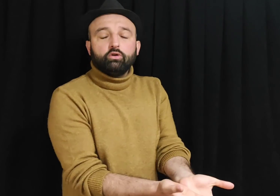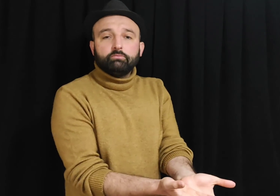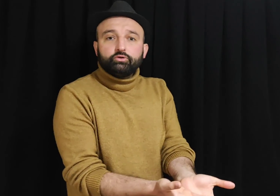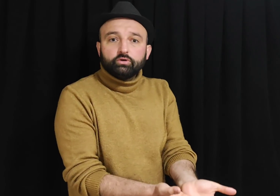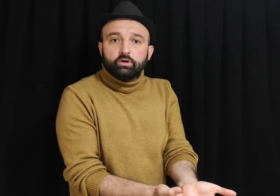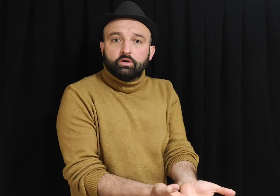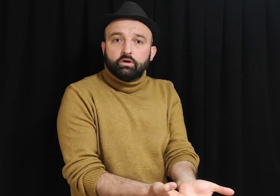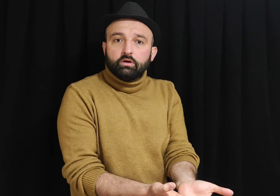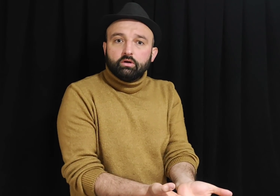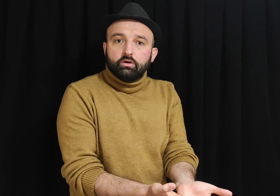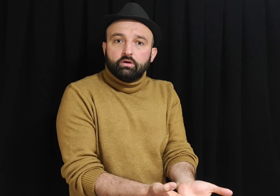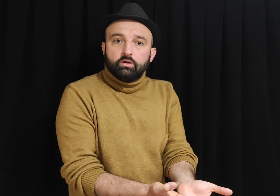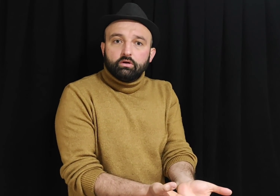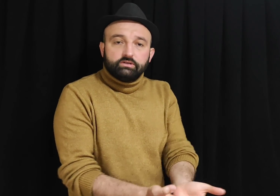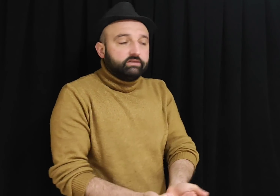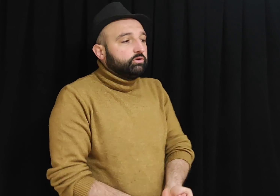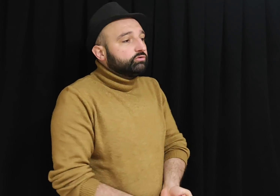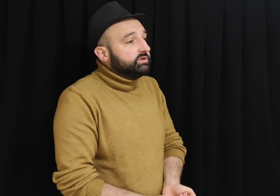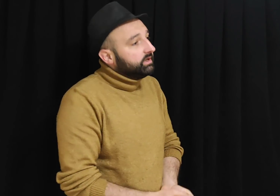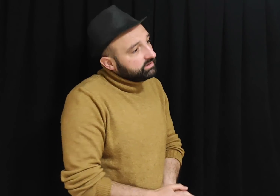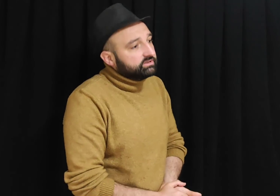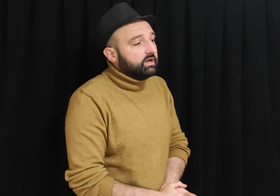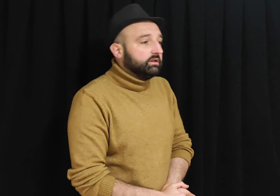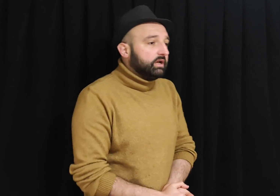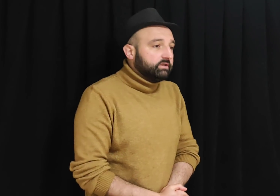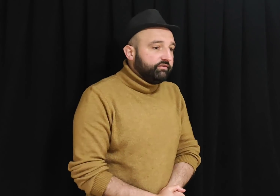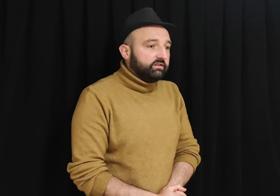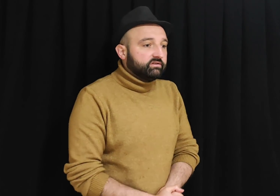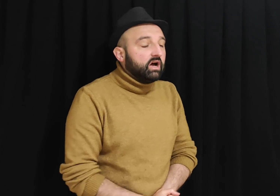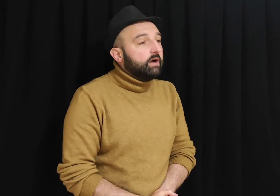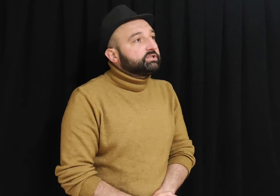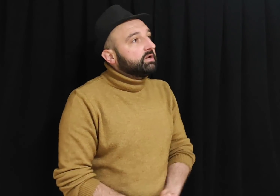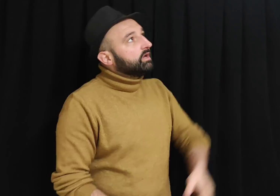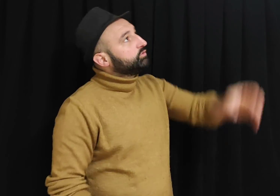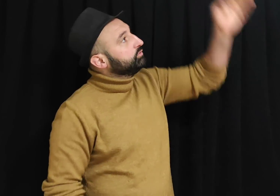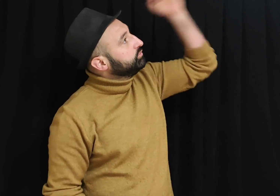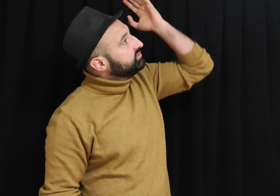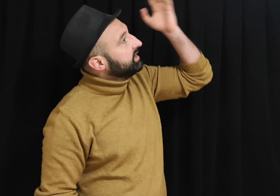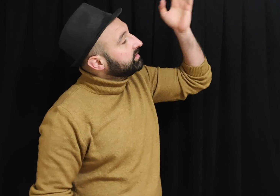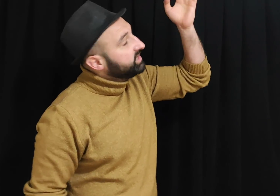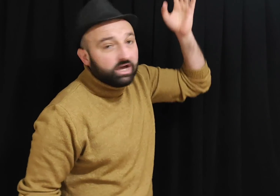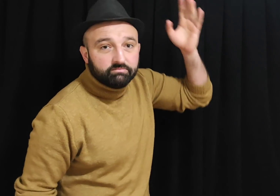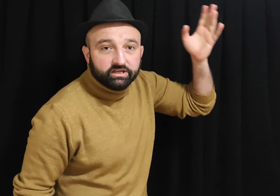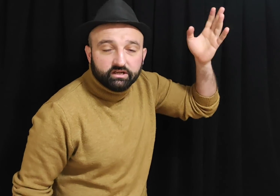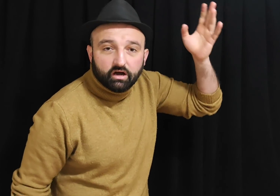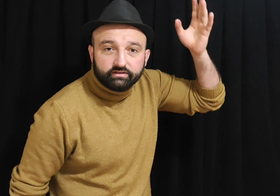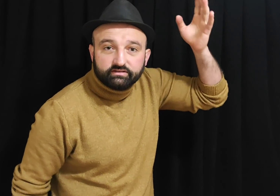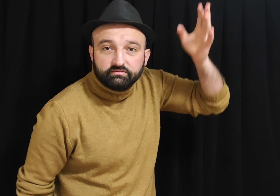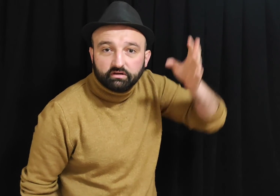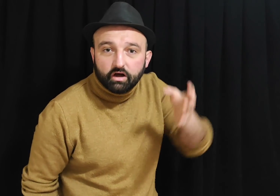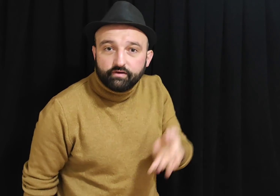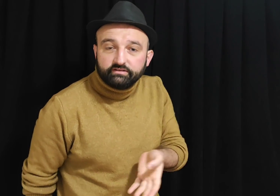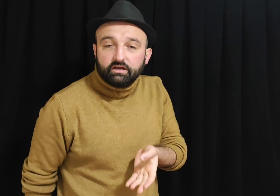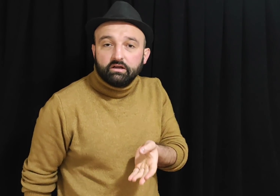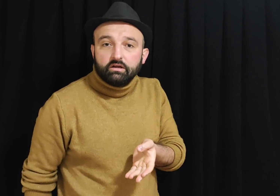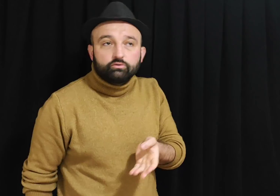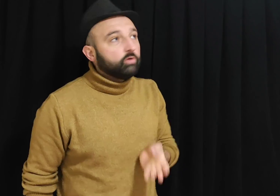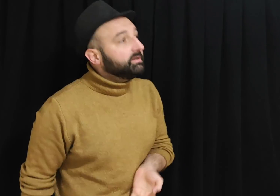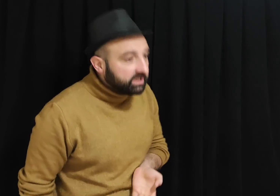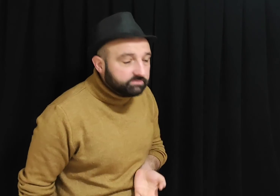olmuş. Sen diyorsun ki rızka Allah kefildir. Ne yapsın Allah gökyüzünden mi? Hıyar mı atsın kafanıza? Domates